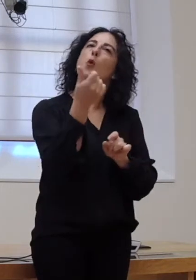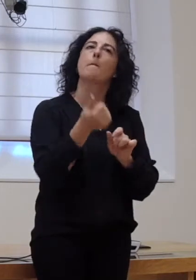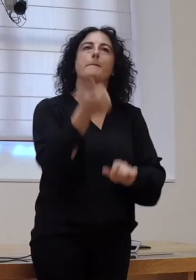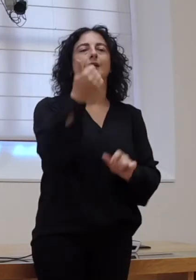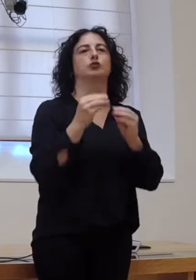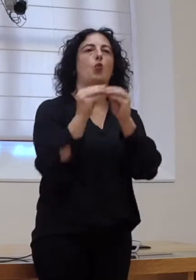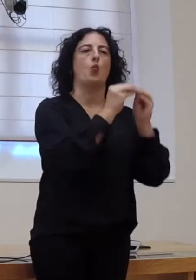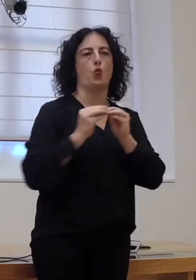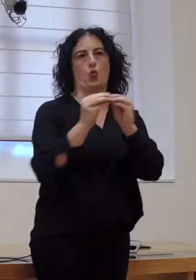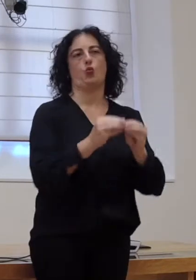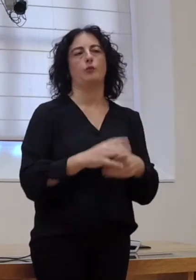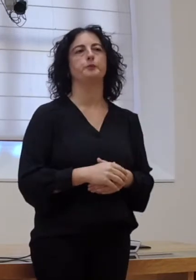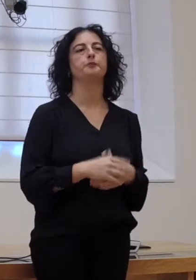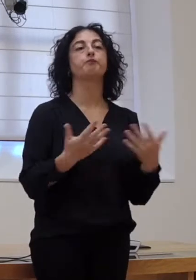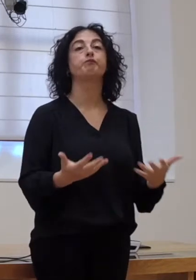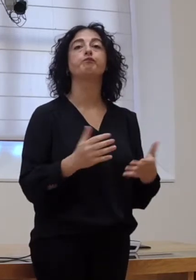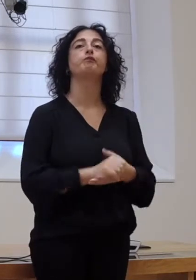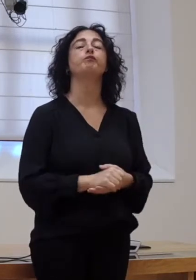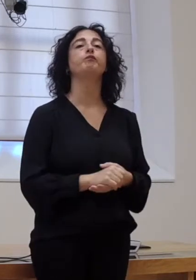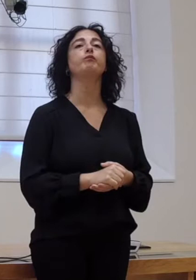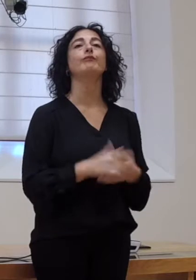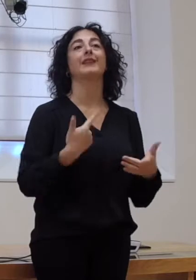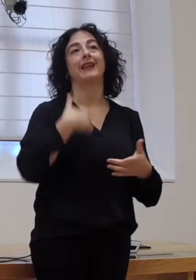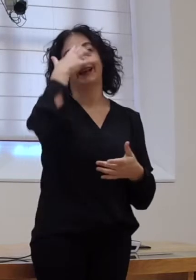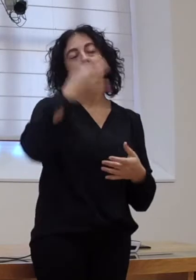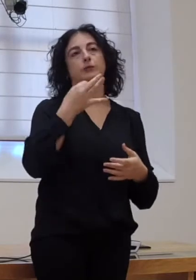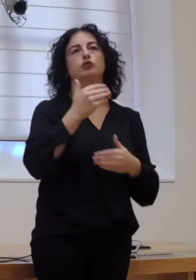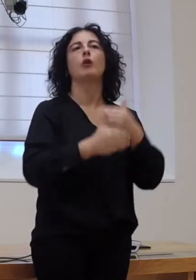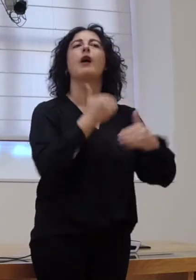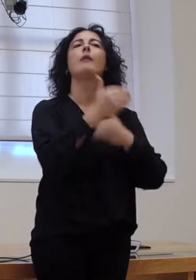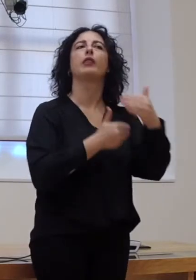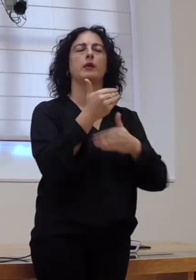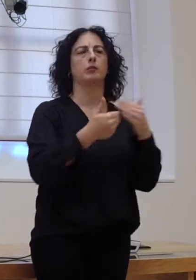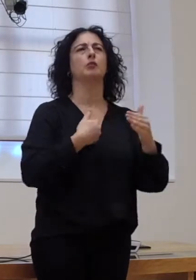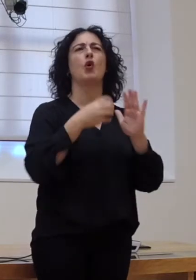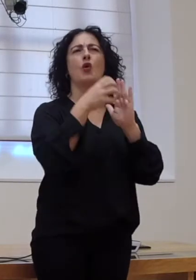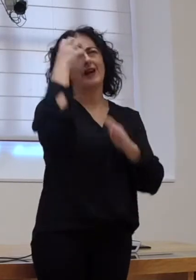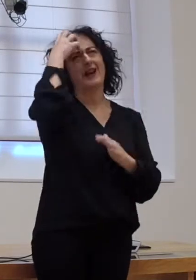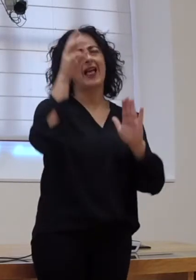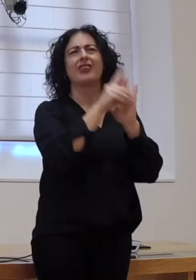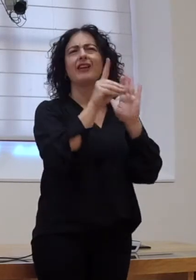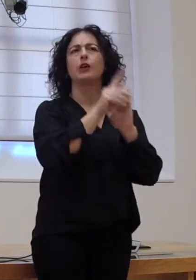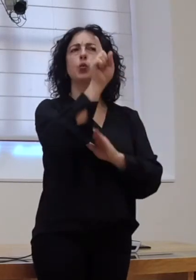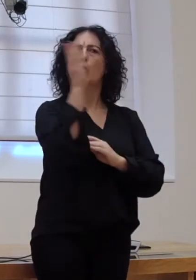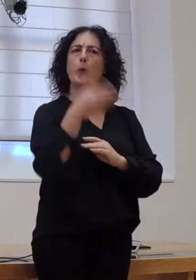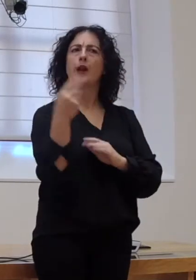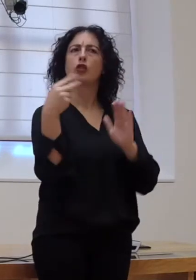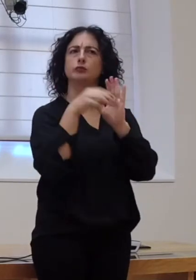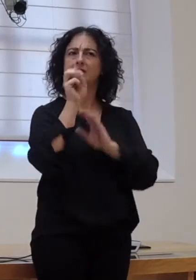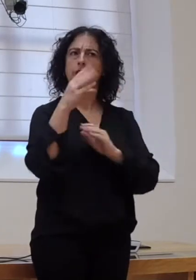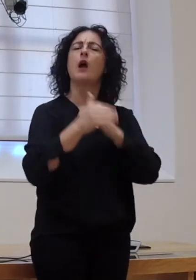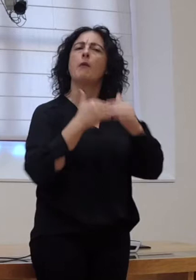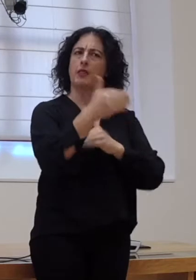común, non? Entón, cremos que avanzamos no disposto no Real Decreto Legislativo 1 barra 2013,